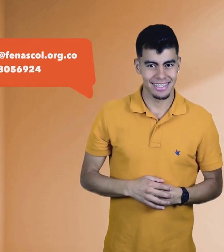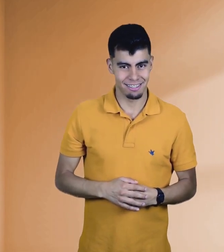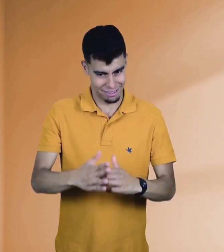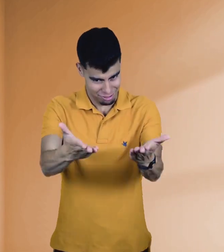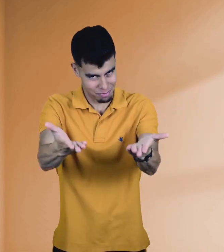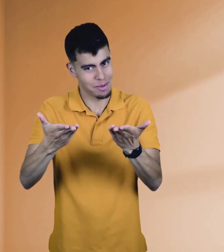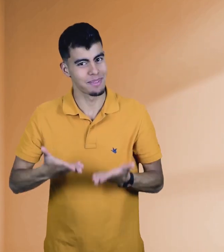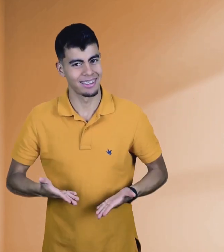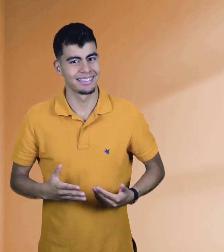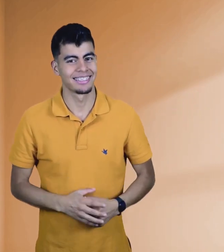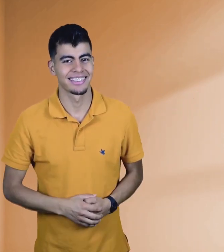atención, son bienvenidos.